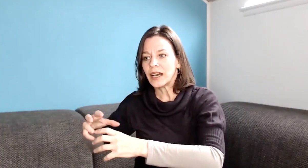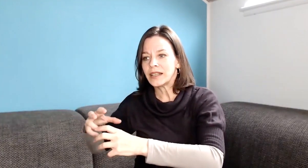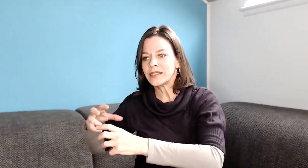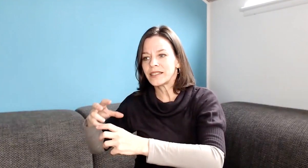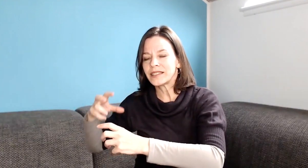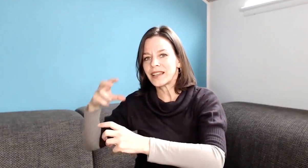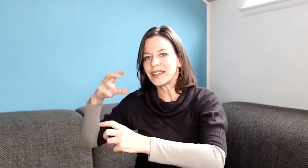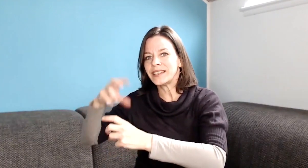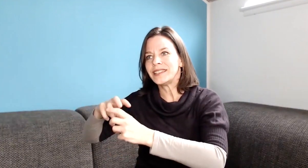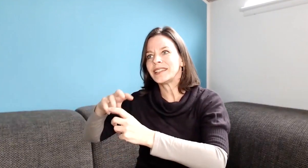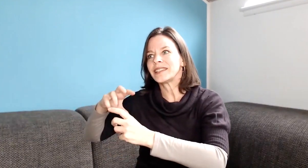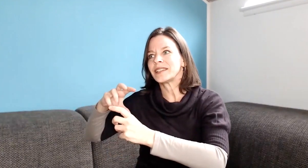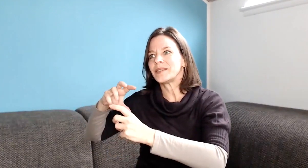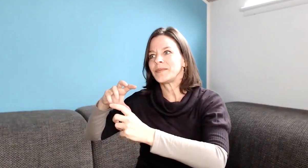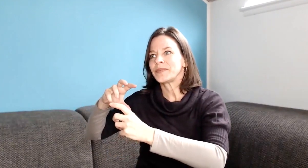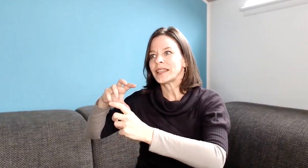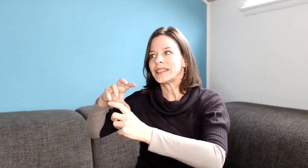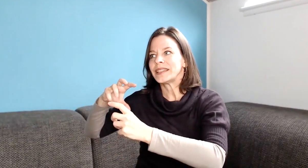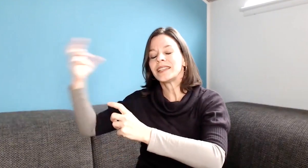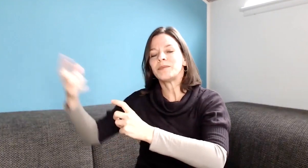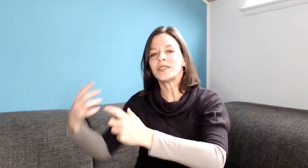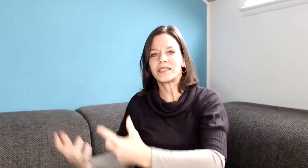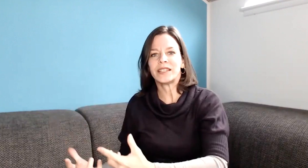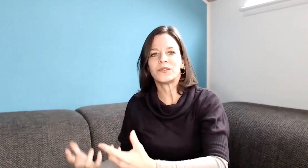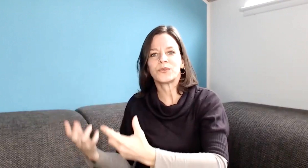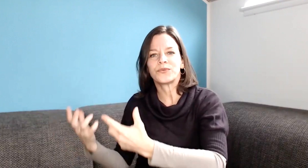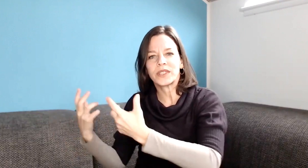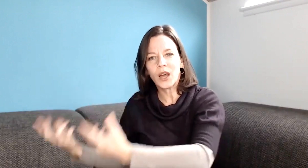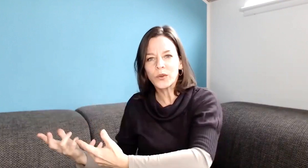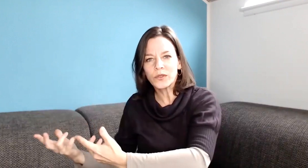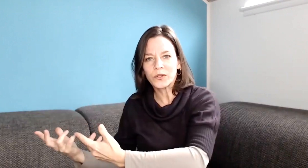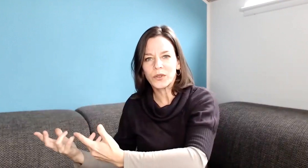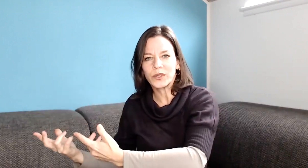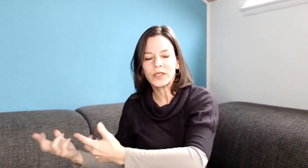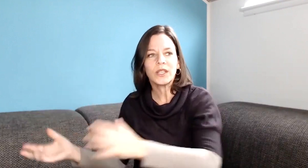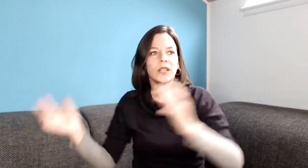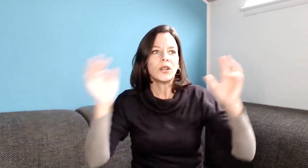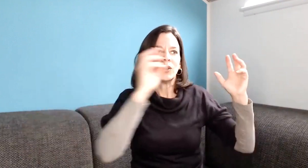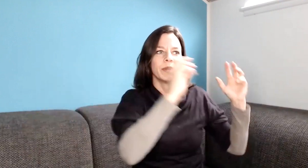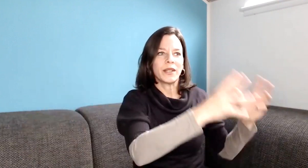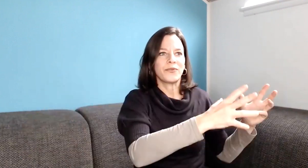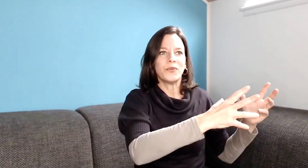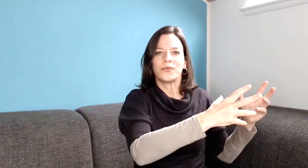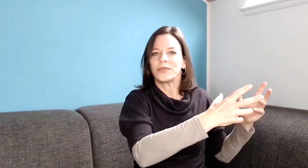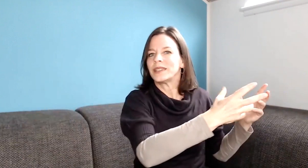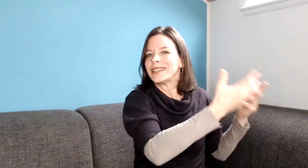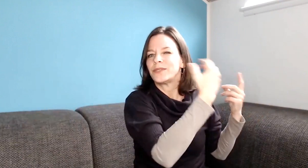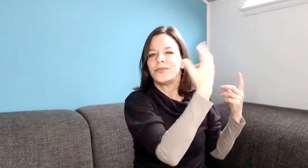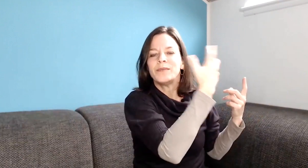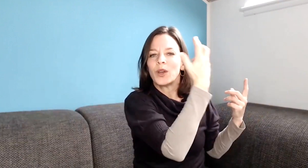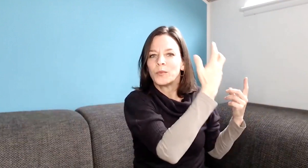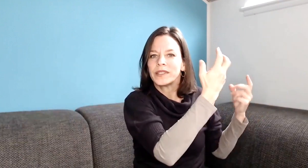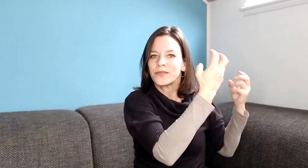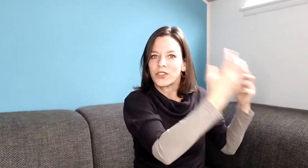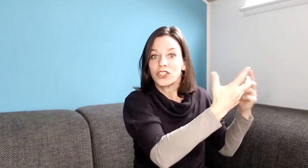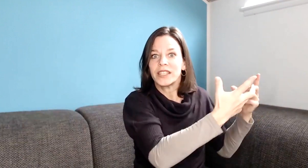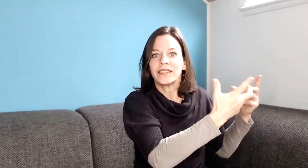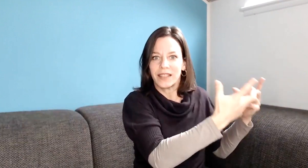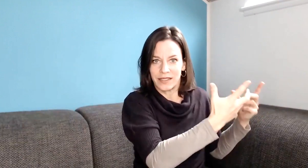Allerdings ist dahinter eben diese Sehnsucht, vertrauen zu können. Und bei der 5 geht es viel mehr um dieses Verstehen an